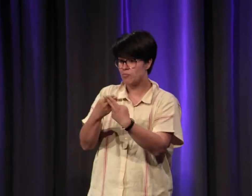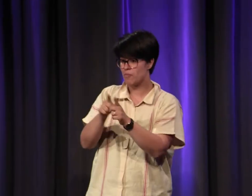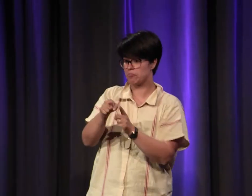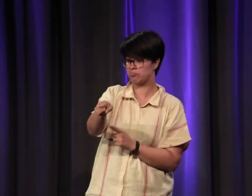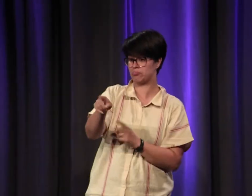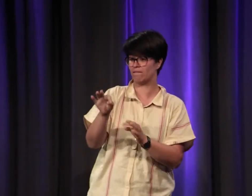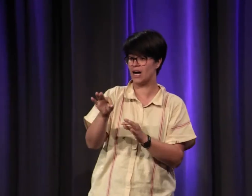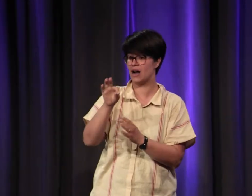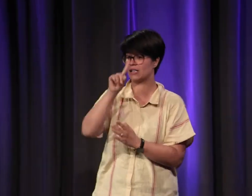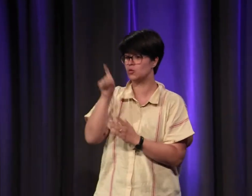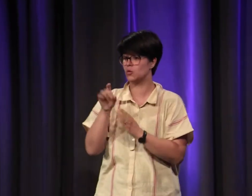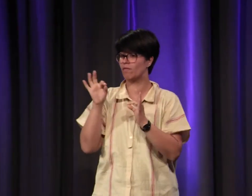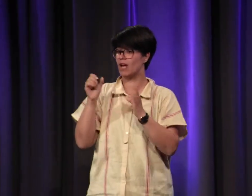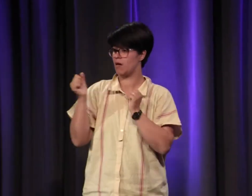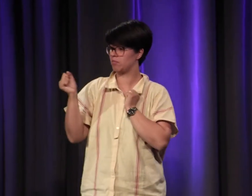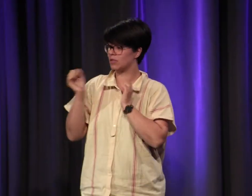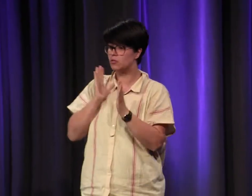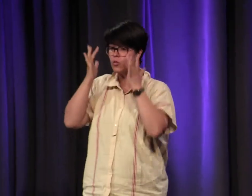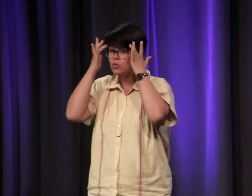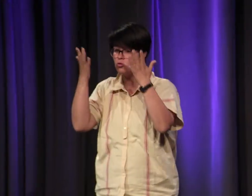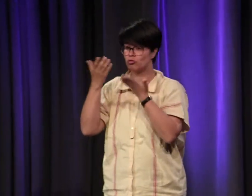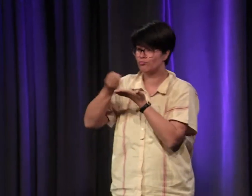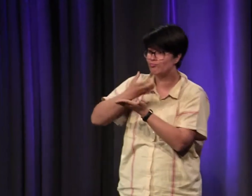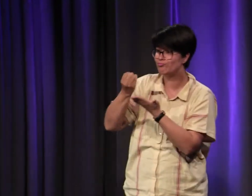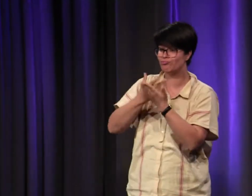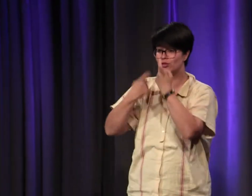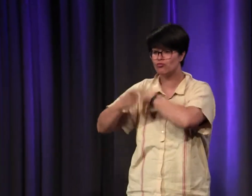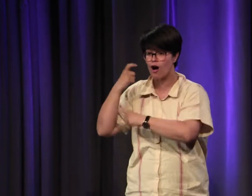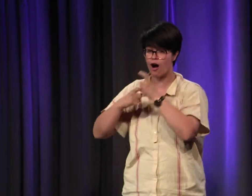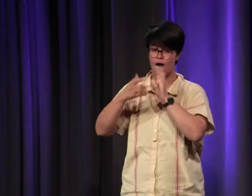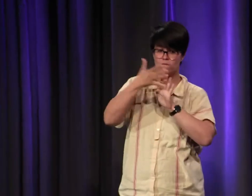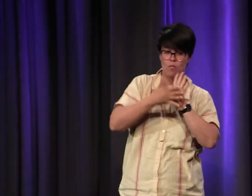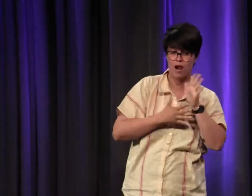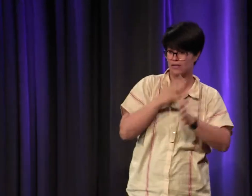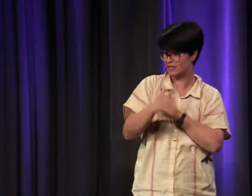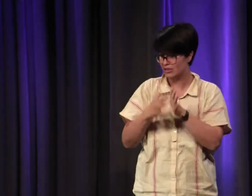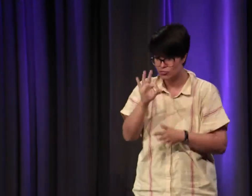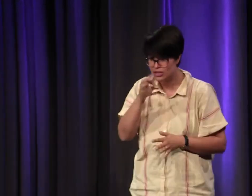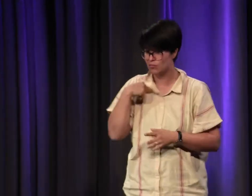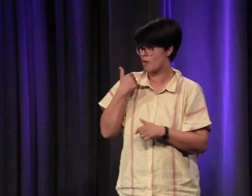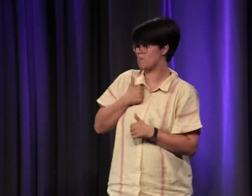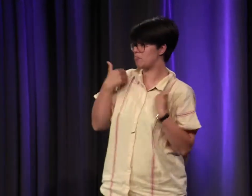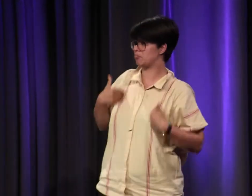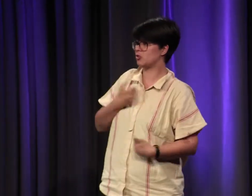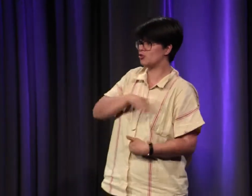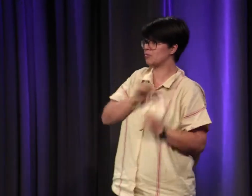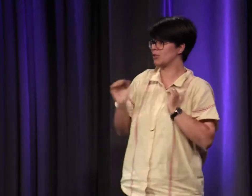ok ma réponse est la même en fait par rapport à la médiation culturelle sur l'histoire sur le vocabulaire sur les signes